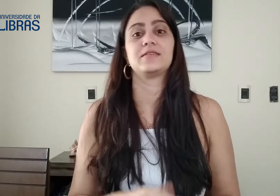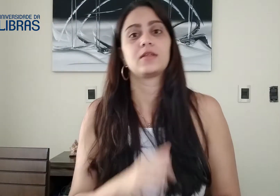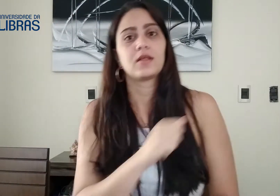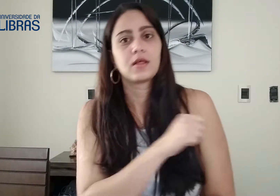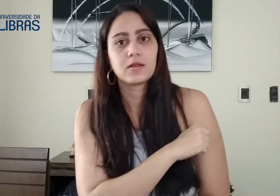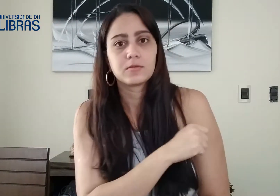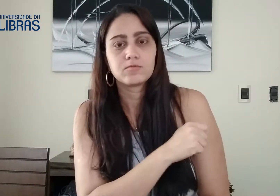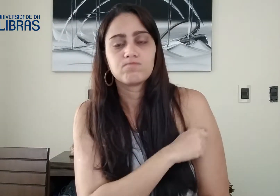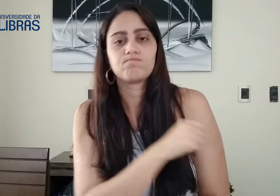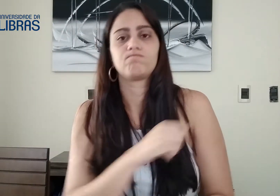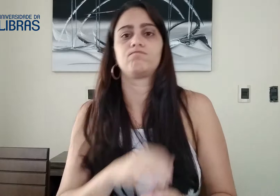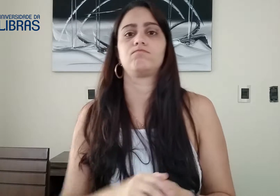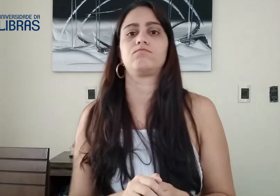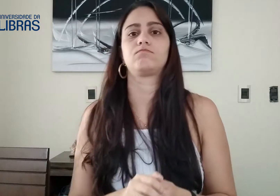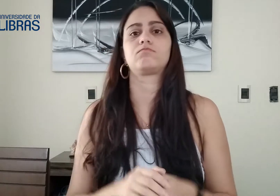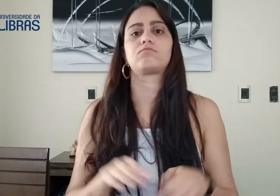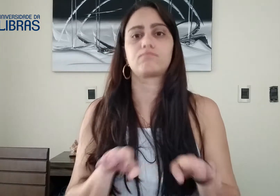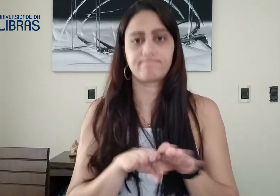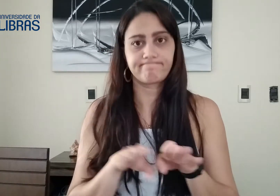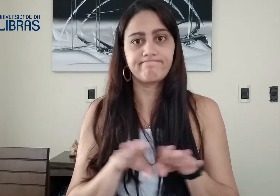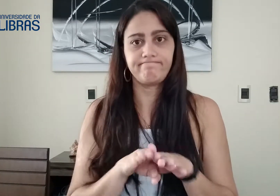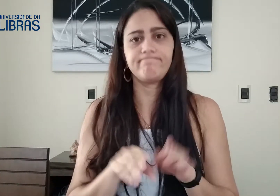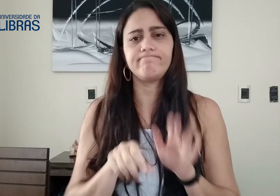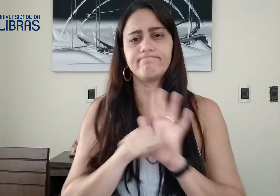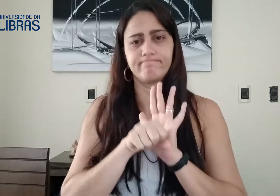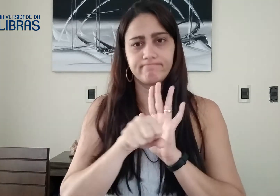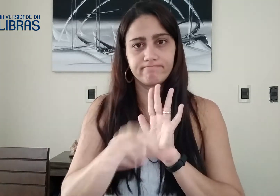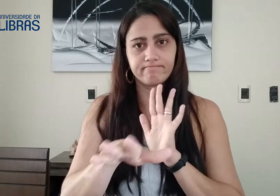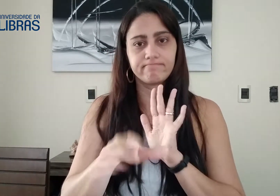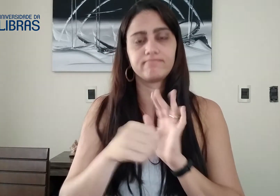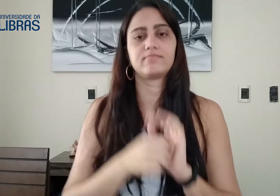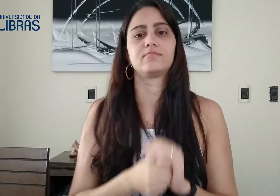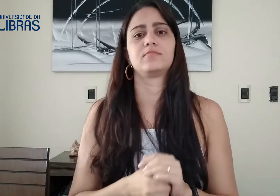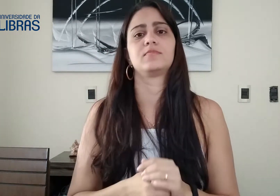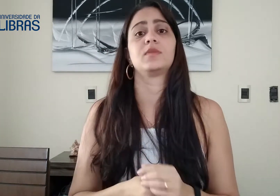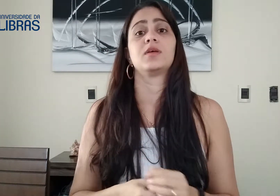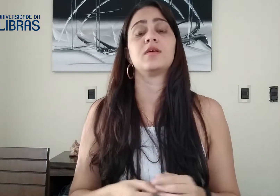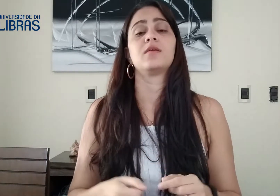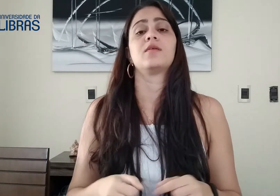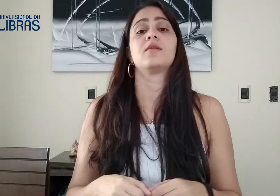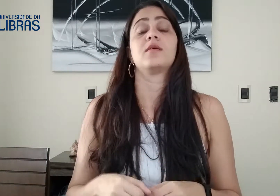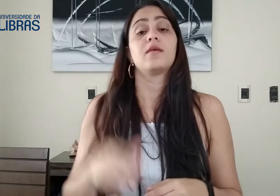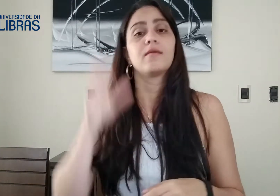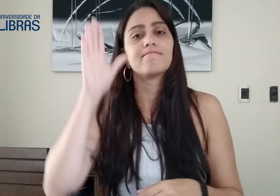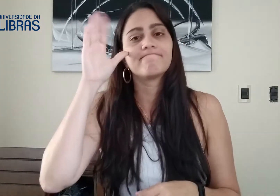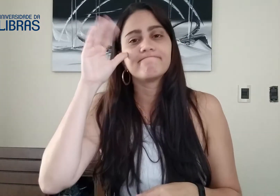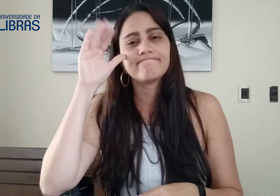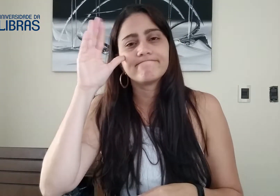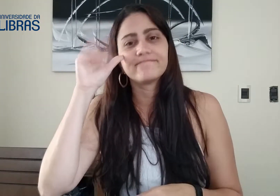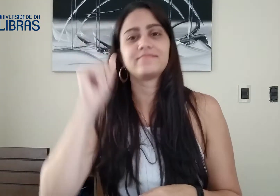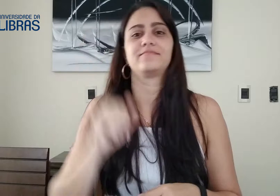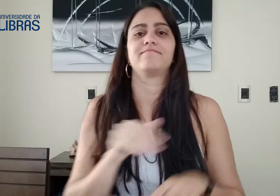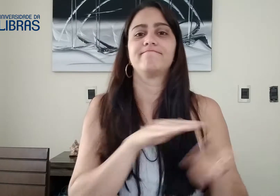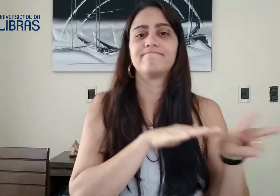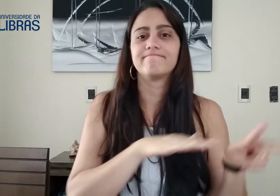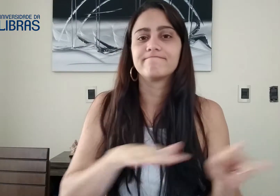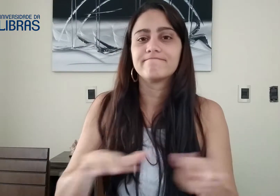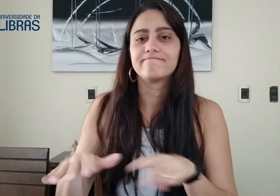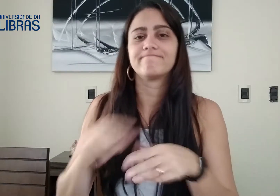estou muito grata a todos vocês que são alunos da Universidade da Libras e